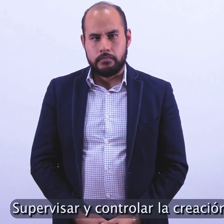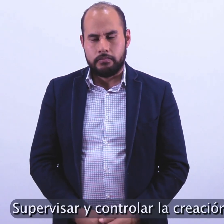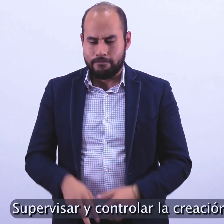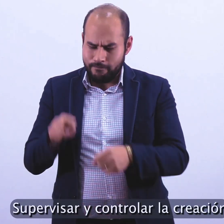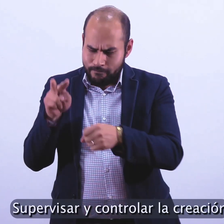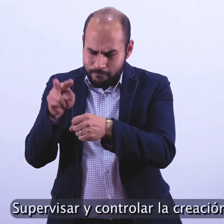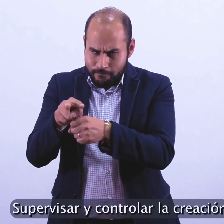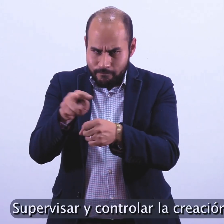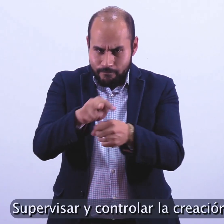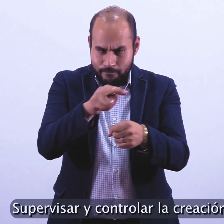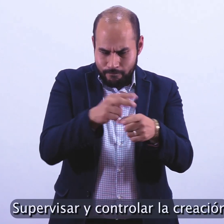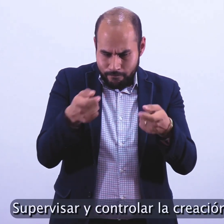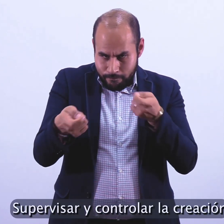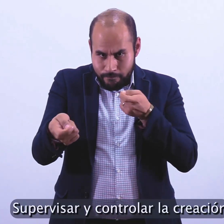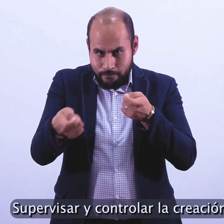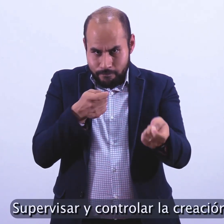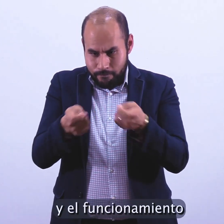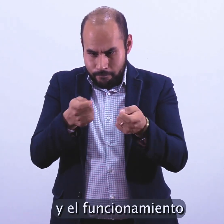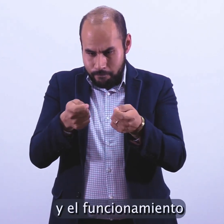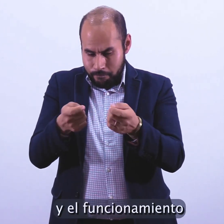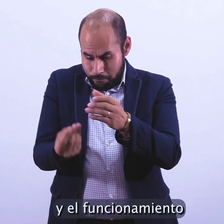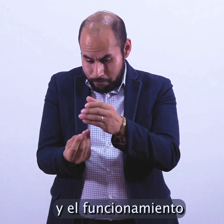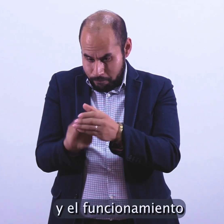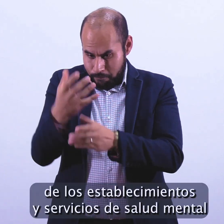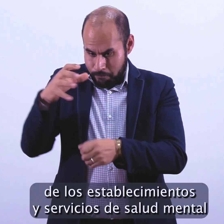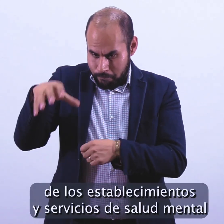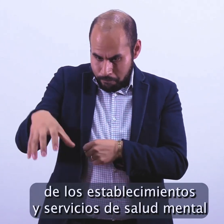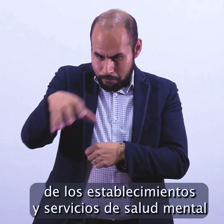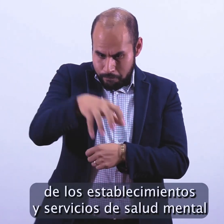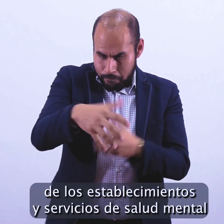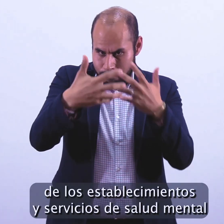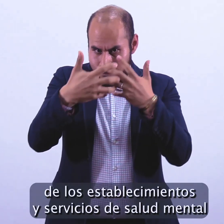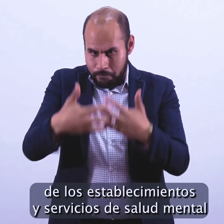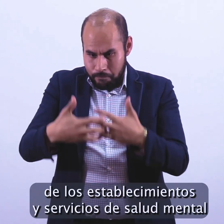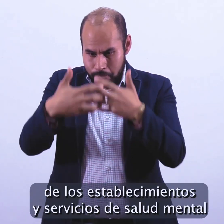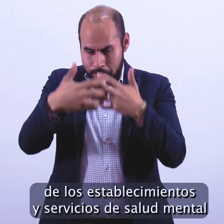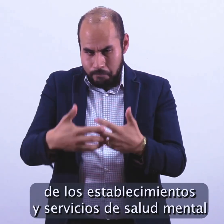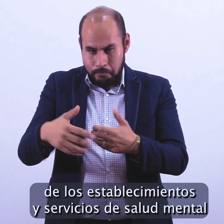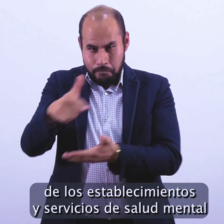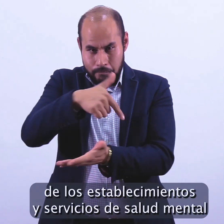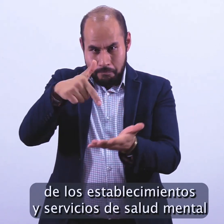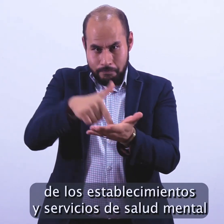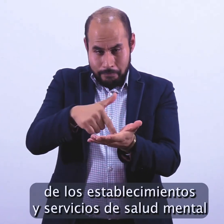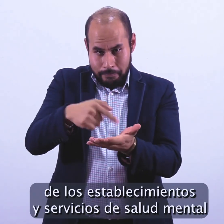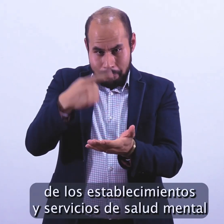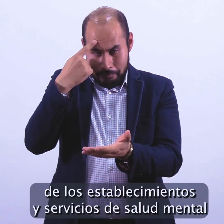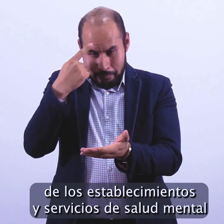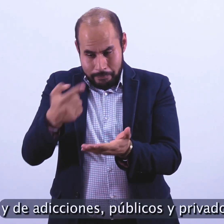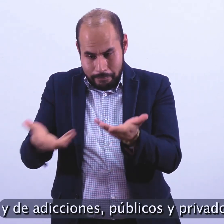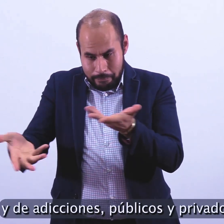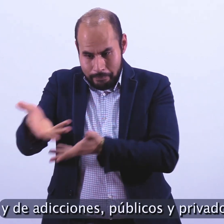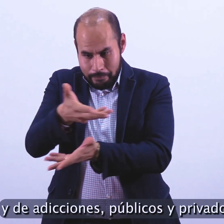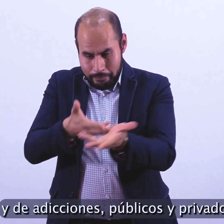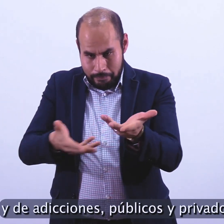Supervisar y controlar la creación y el funcionamiento de los establecimientos y servicios de salud mental y de adicciones,